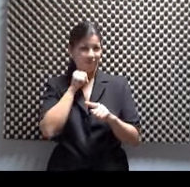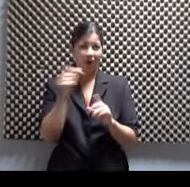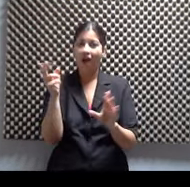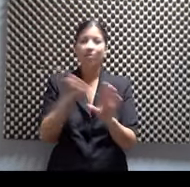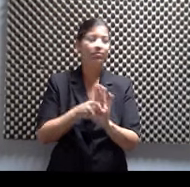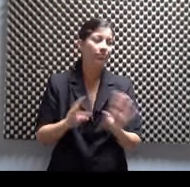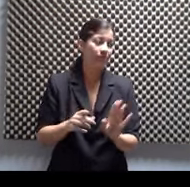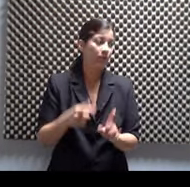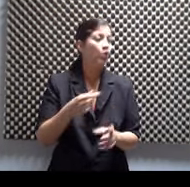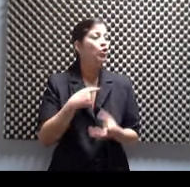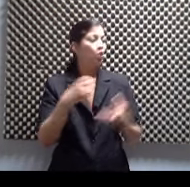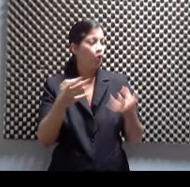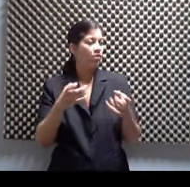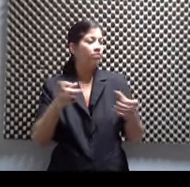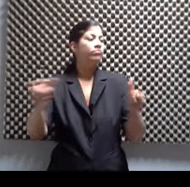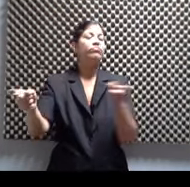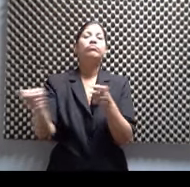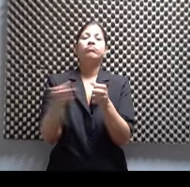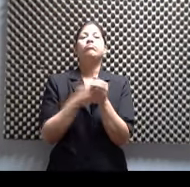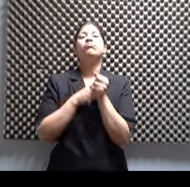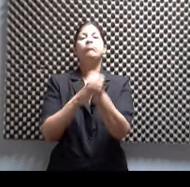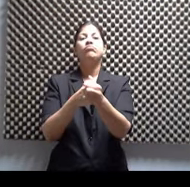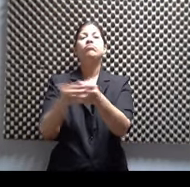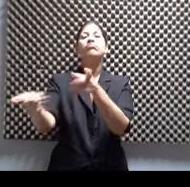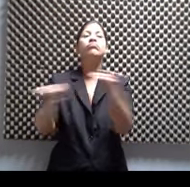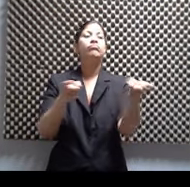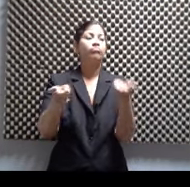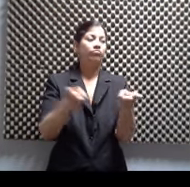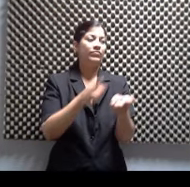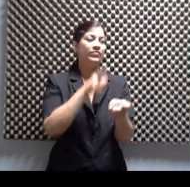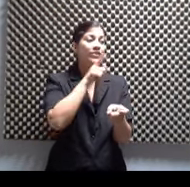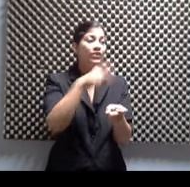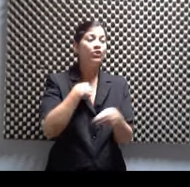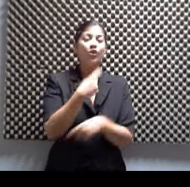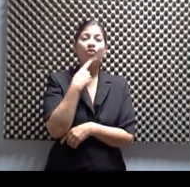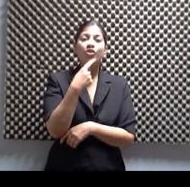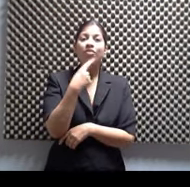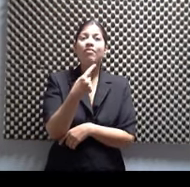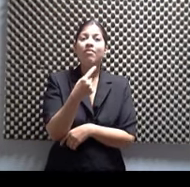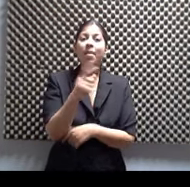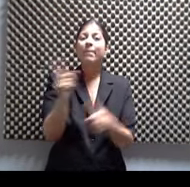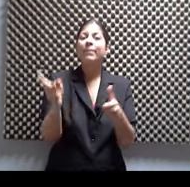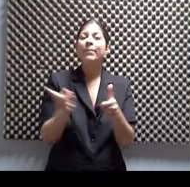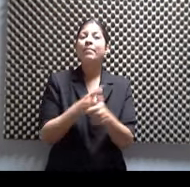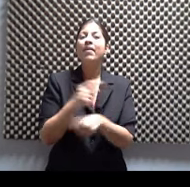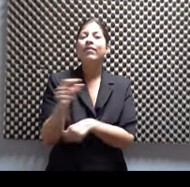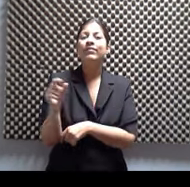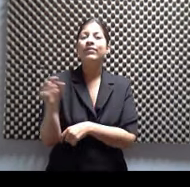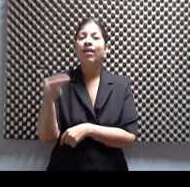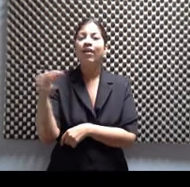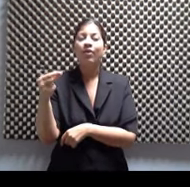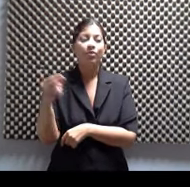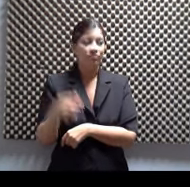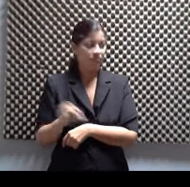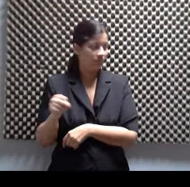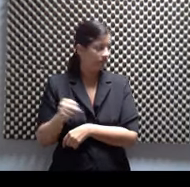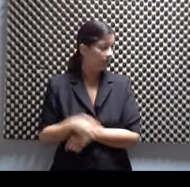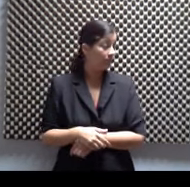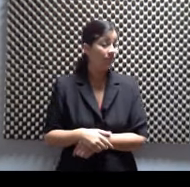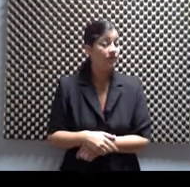quiero dirigir. Tú diriges, tú fue lo que yo dije en primer grado. ¿Ve? Que mí sí yo, yo quiero hacer el cuantito. Pero que bueno, fíjate, Adriana, pero en el caso mío, yo empecé